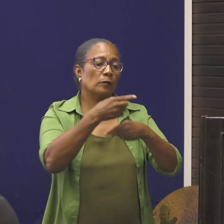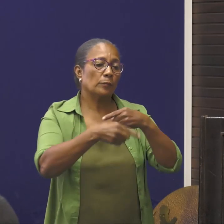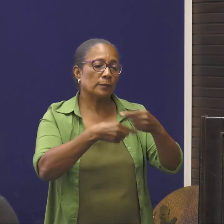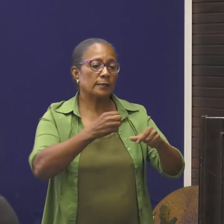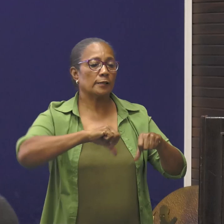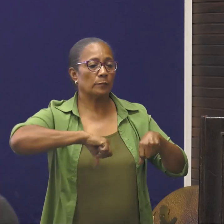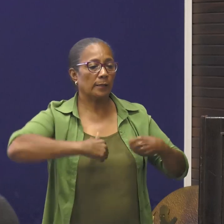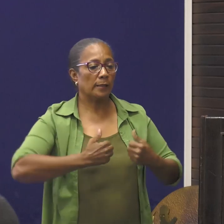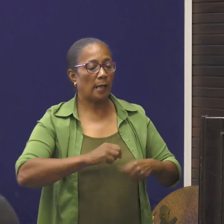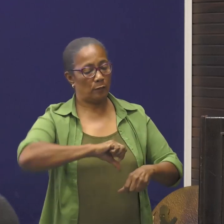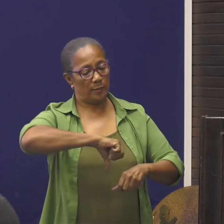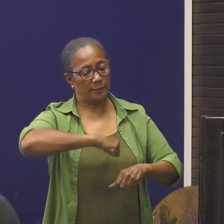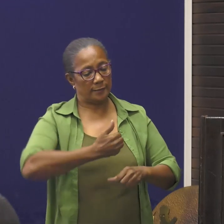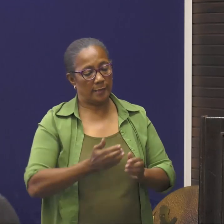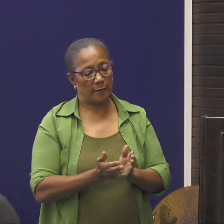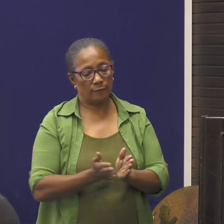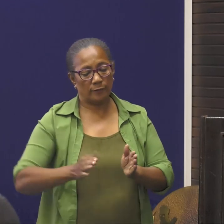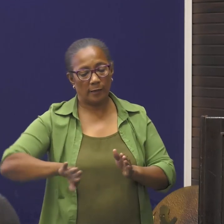zelf quarantaine.